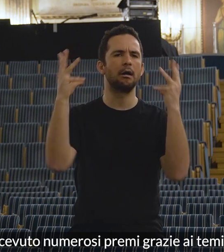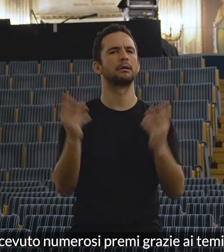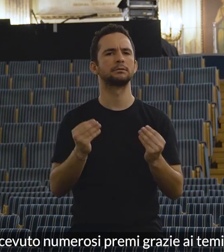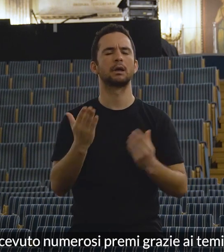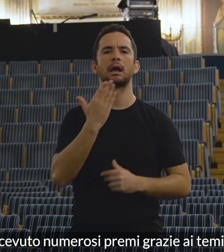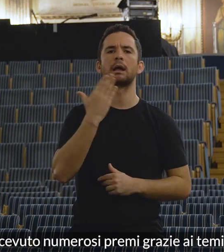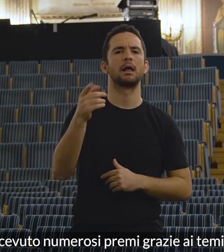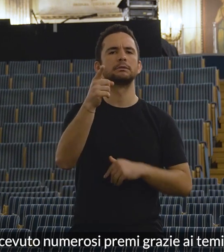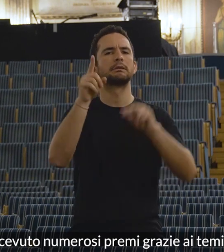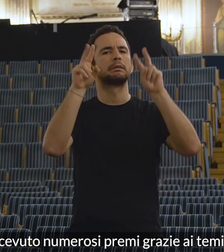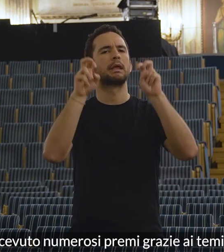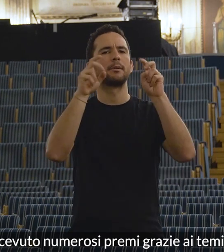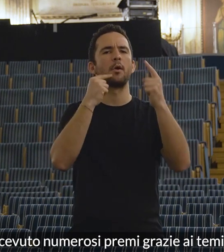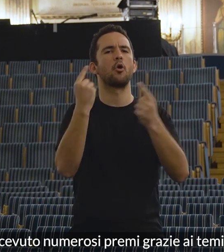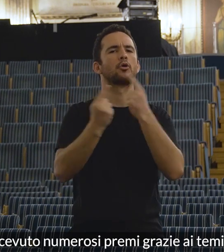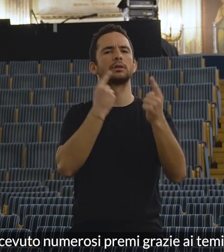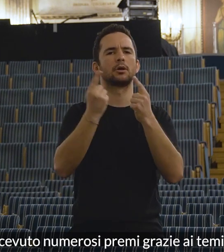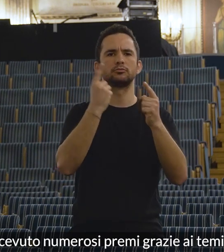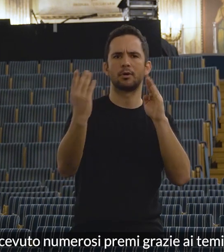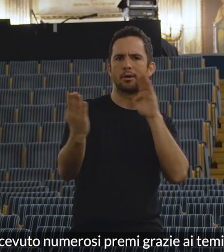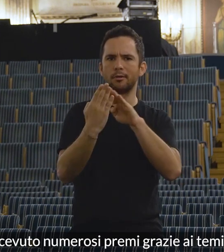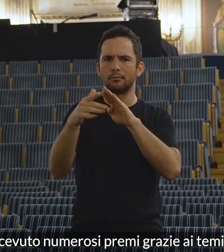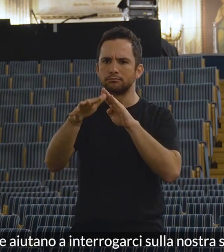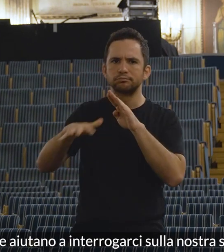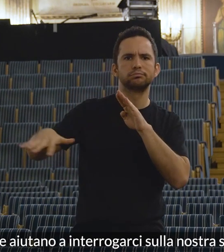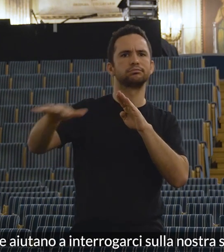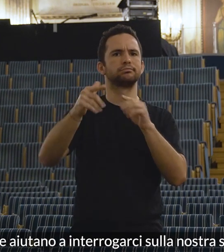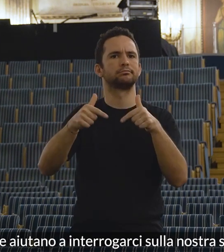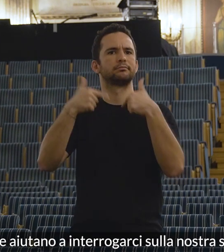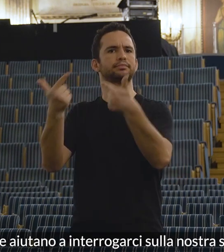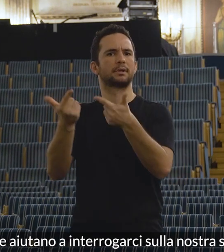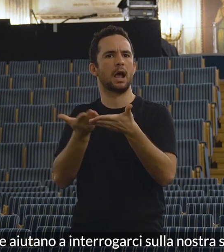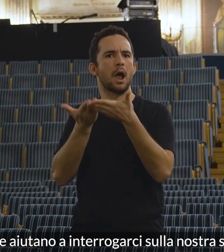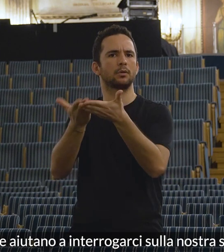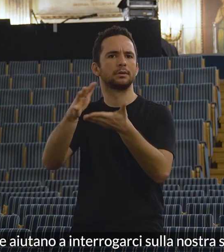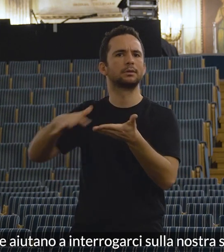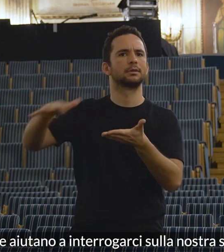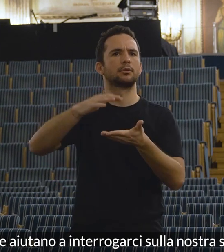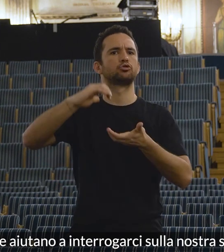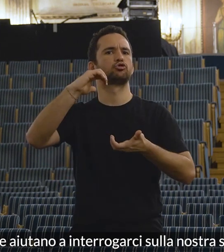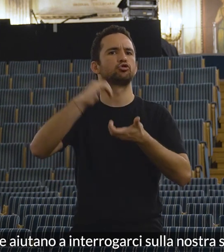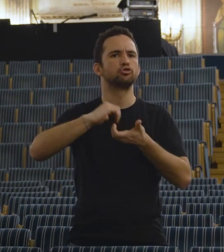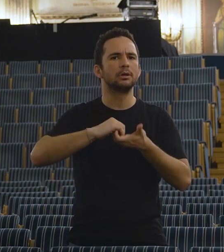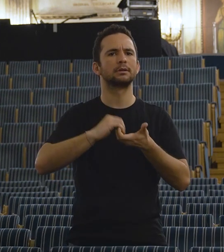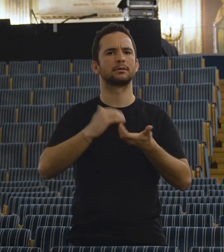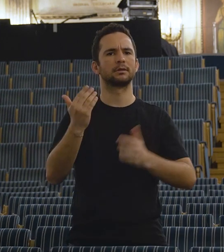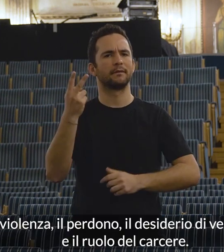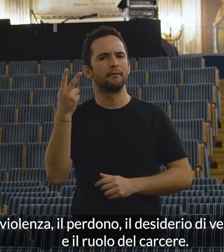numerosi premi grazie ai temi affrontati, che aiutano a interrogarci sulla nostra società, la